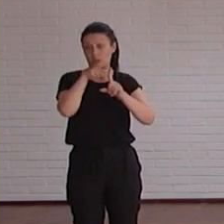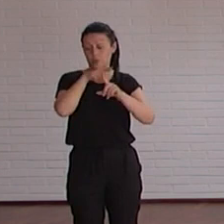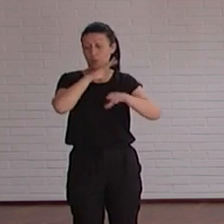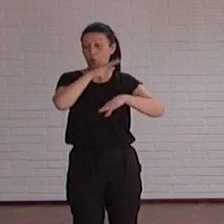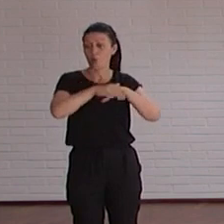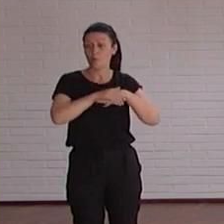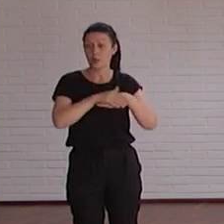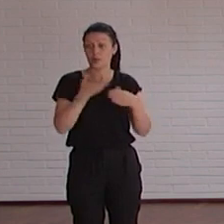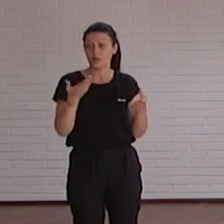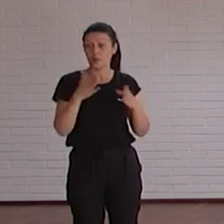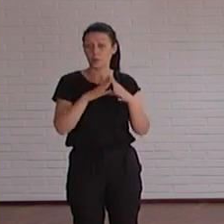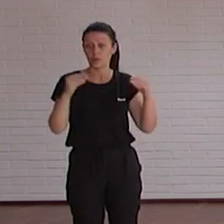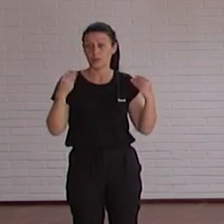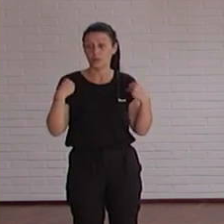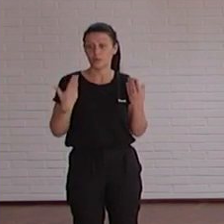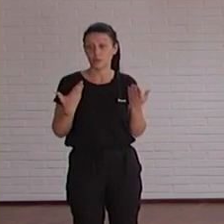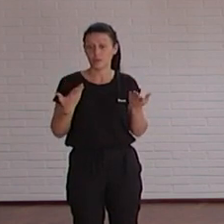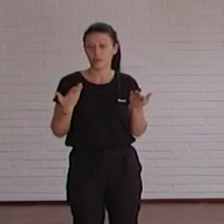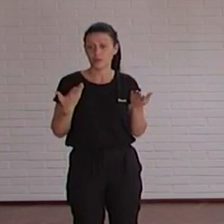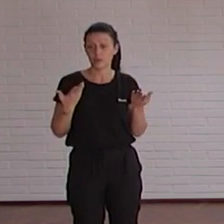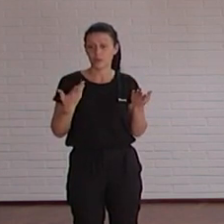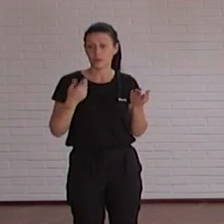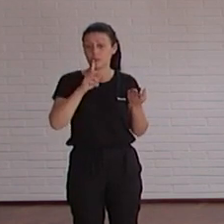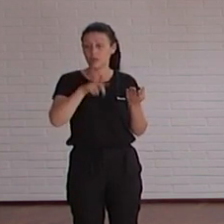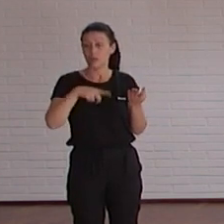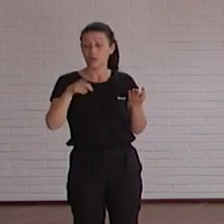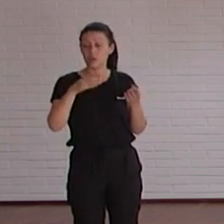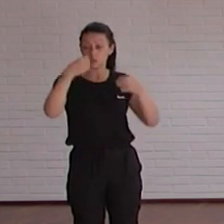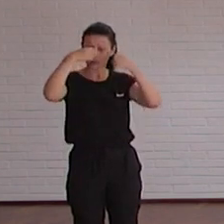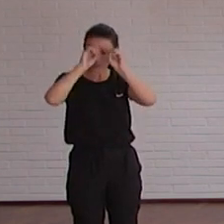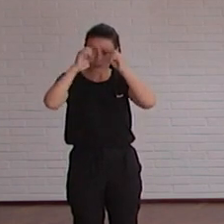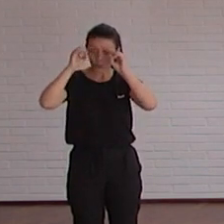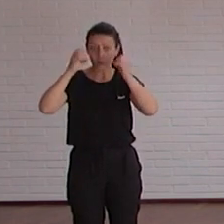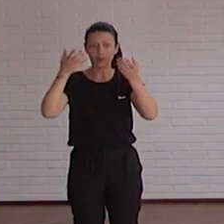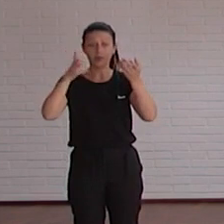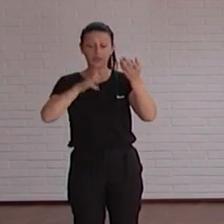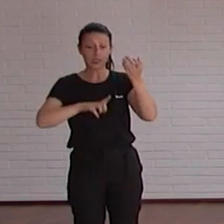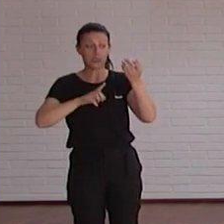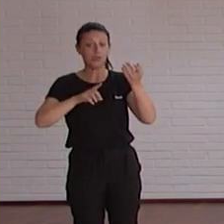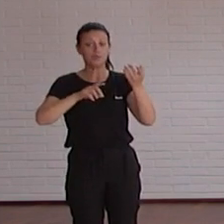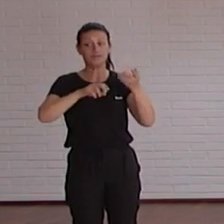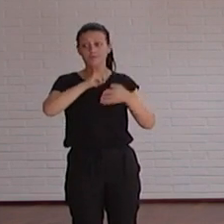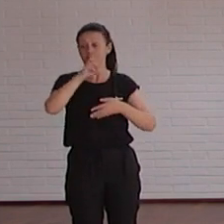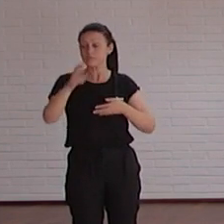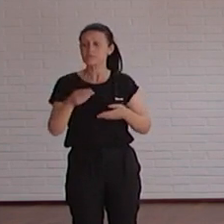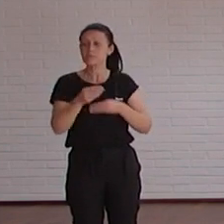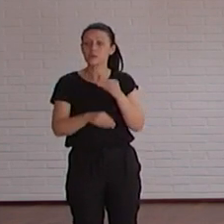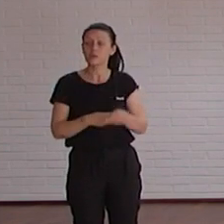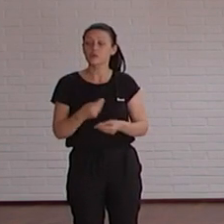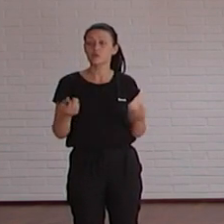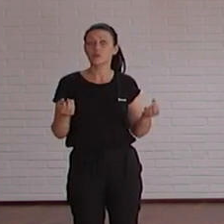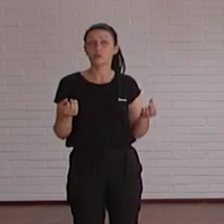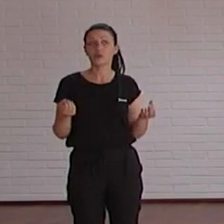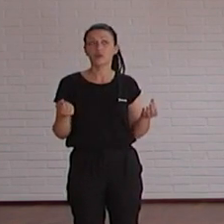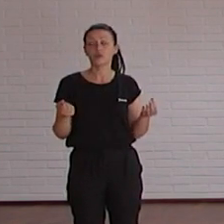como universidad porque también los validadores de Google de Bing cualquiera de estas herramientas lo usan como un factor